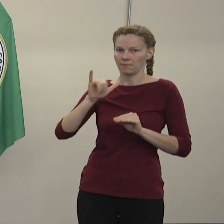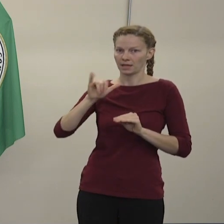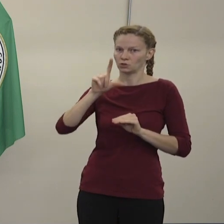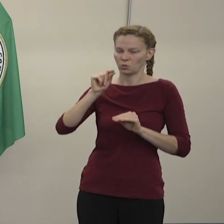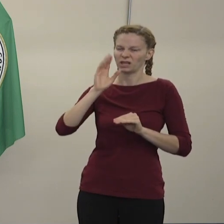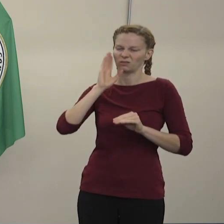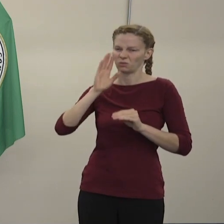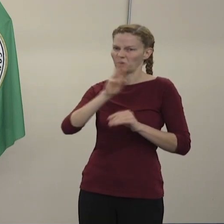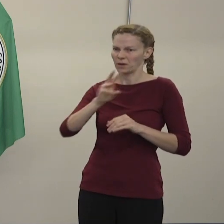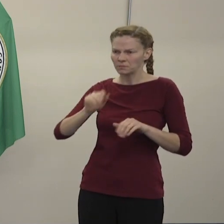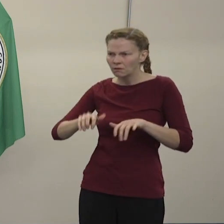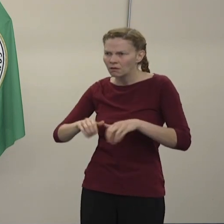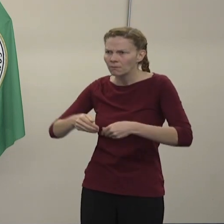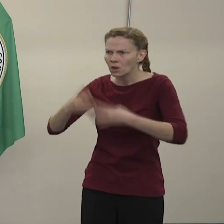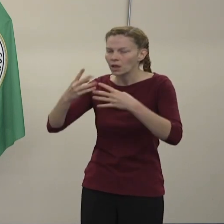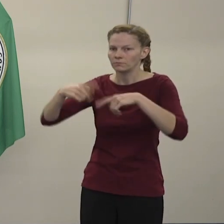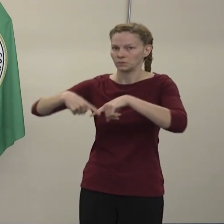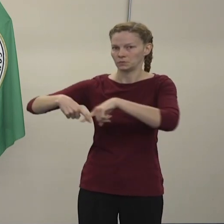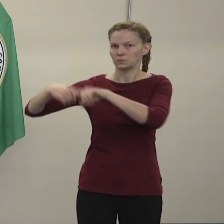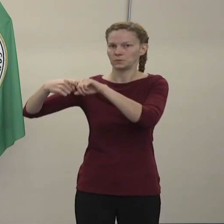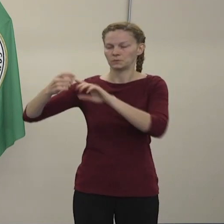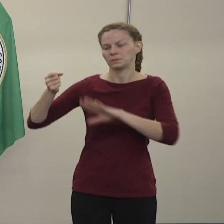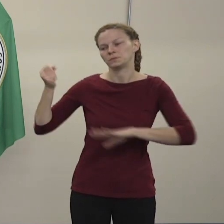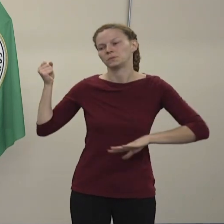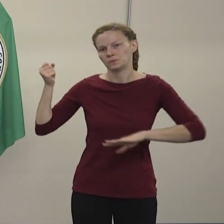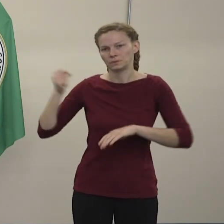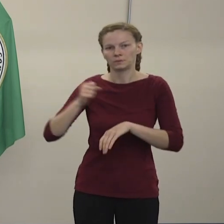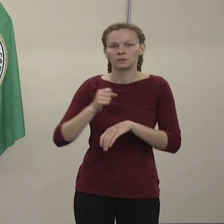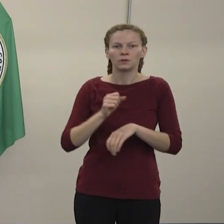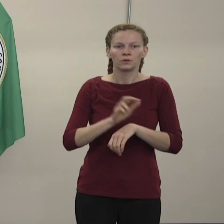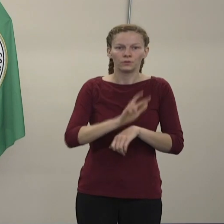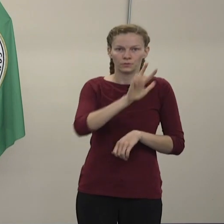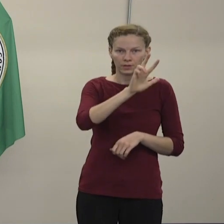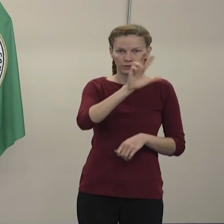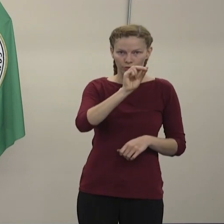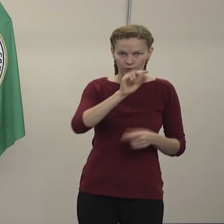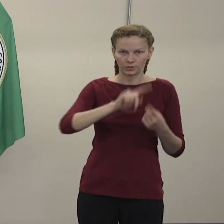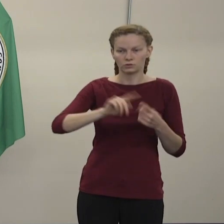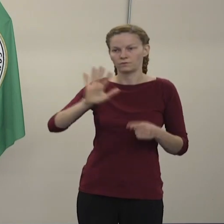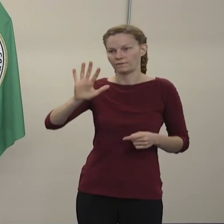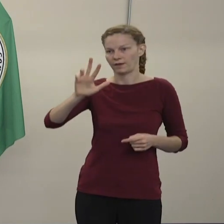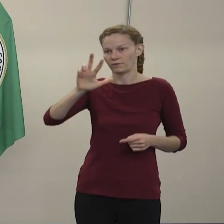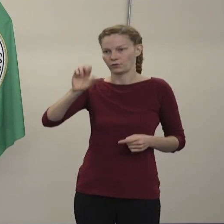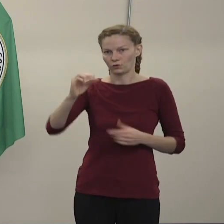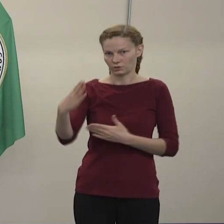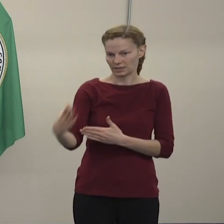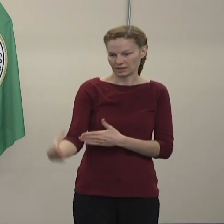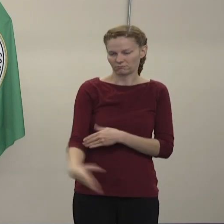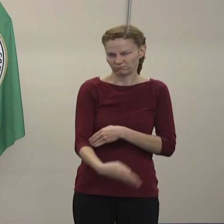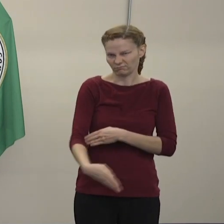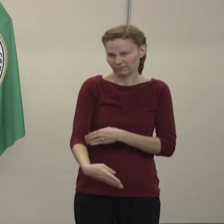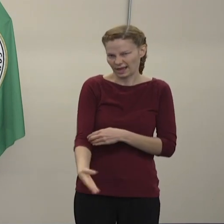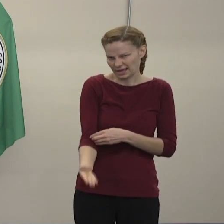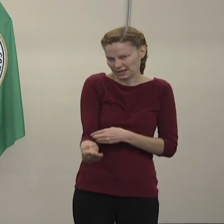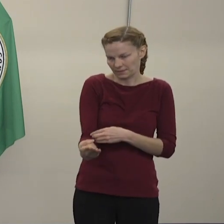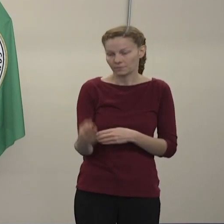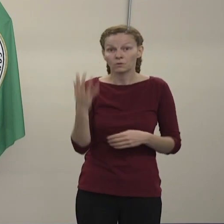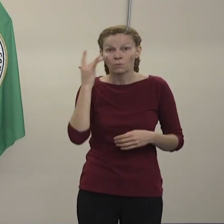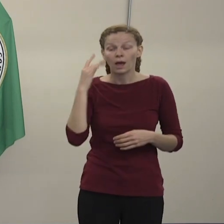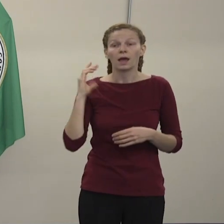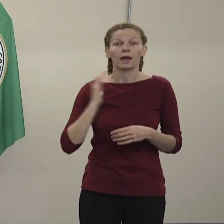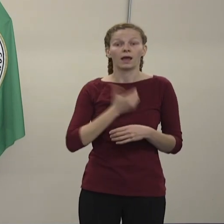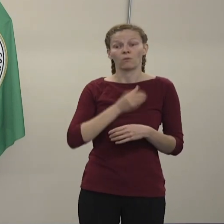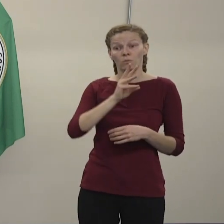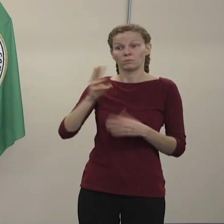3 y media a las 5 de la tarde. Ya que el Departamento de